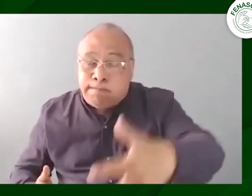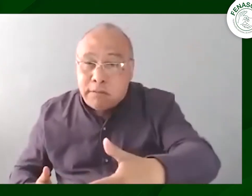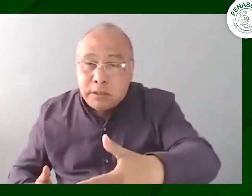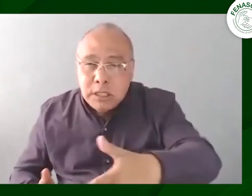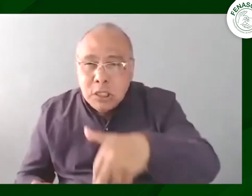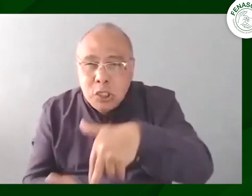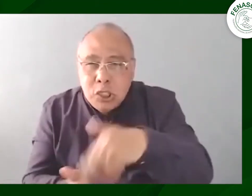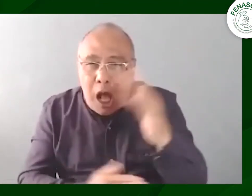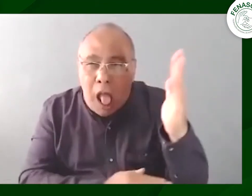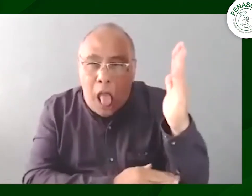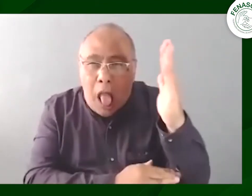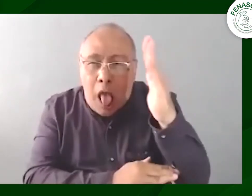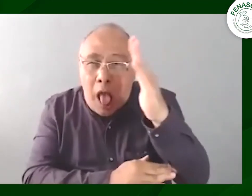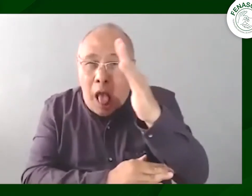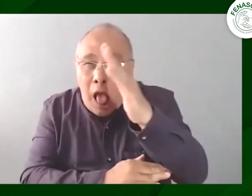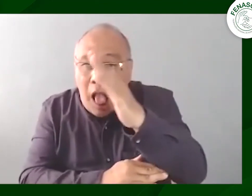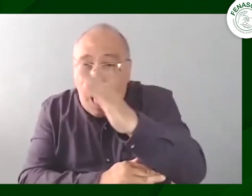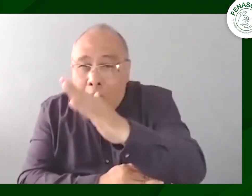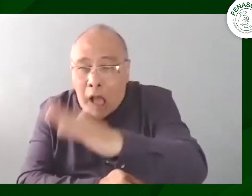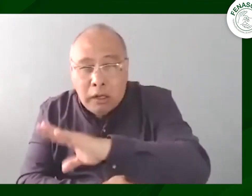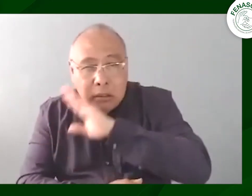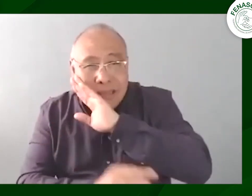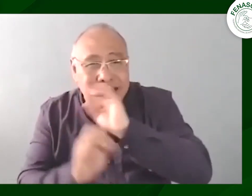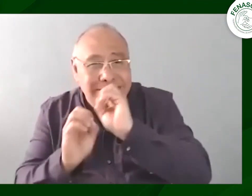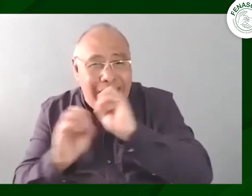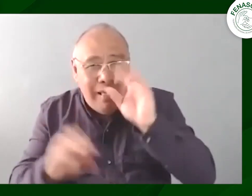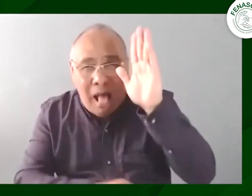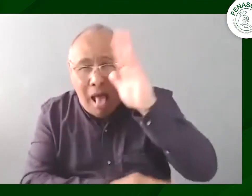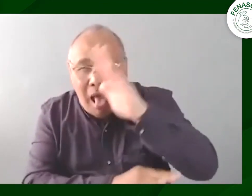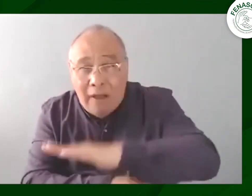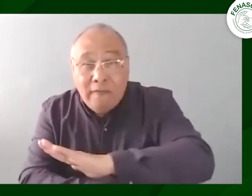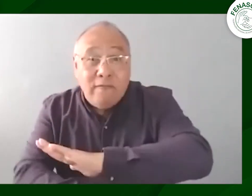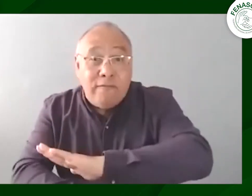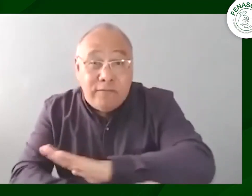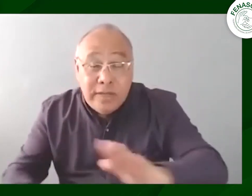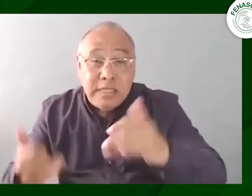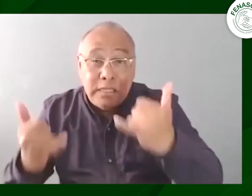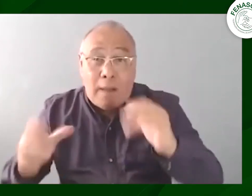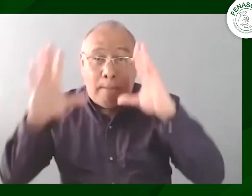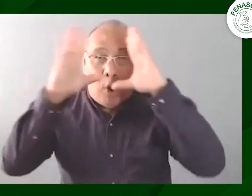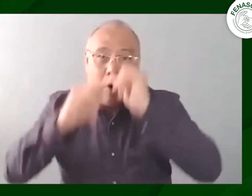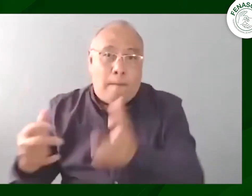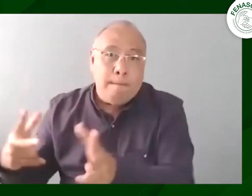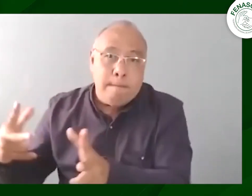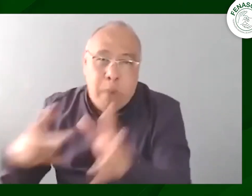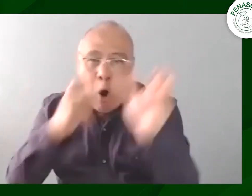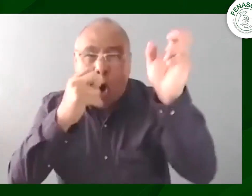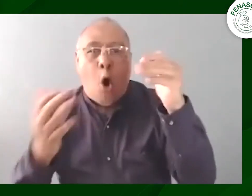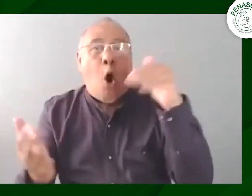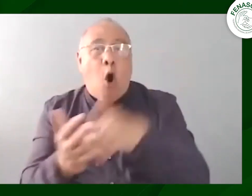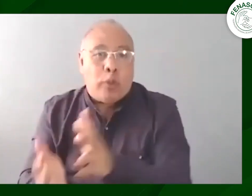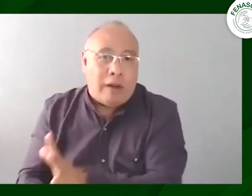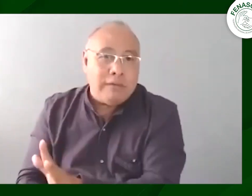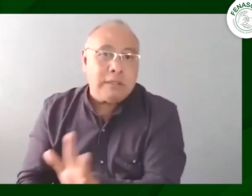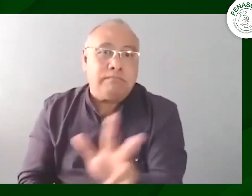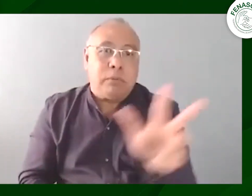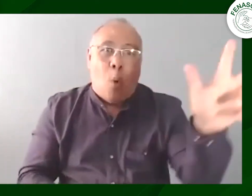esforzaron en venir hasta Bogotá que estuvieron todo el día sin dormir y que al final en la noche